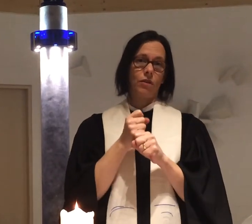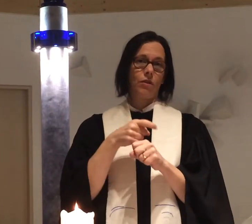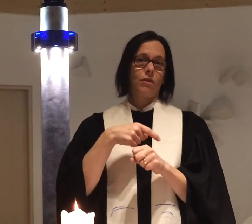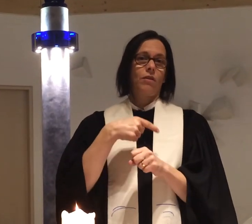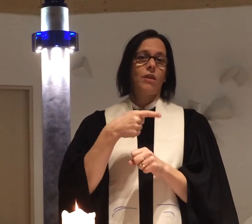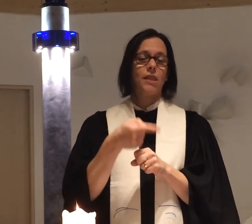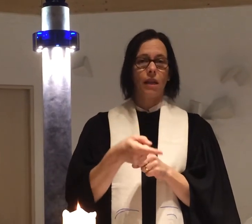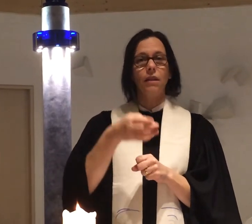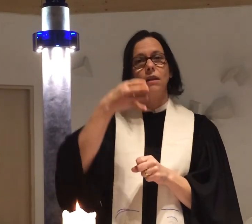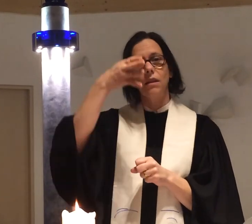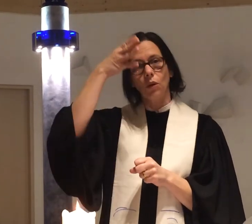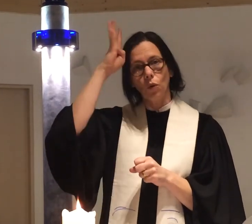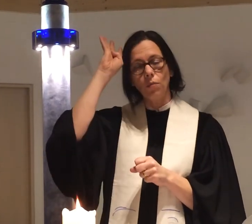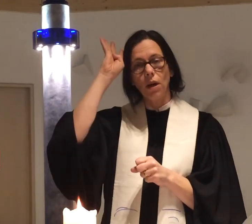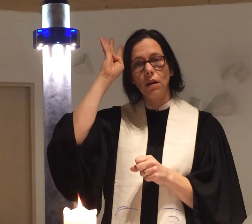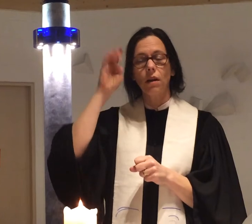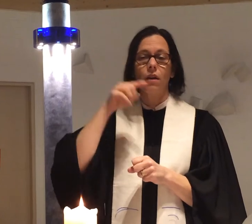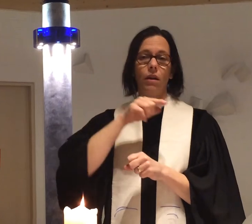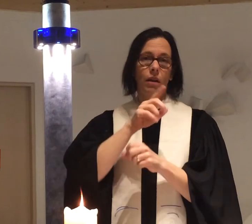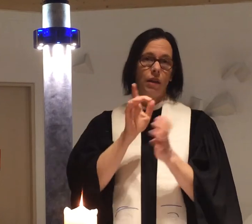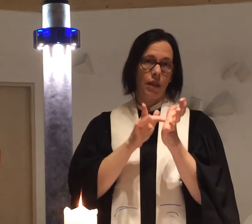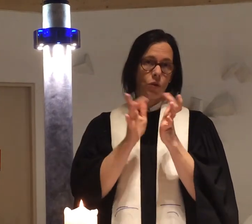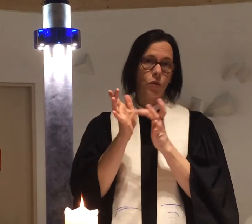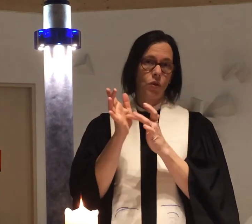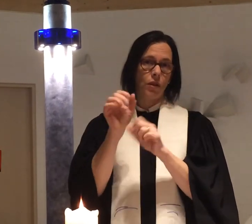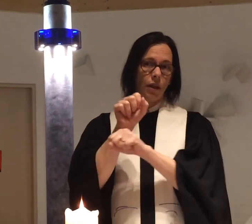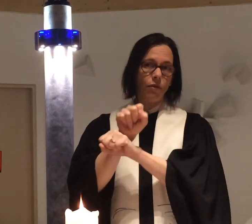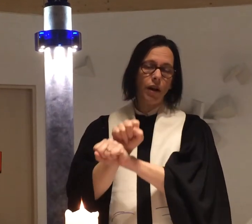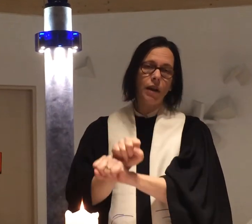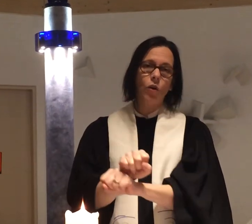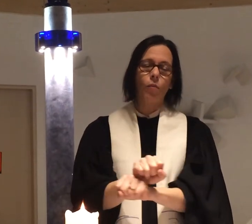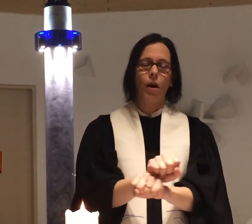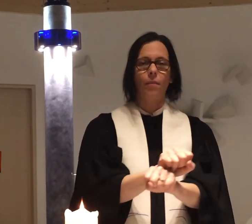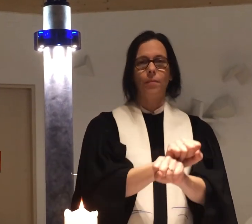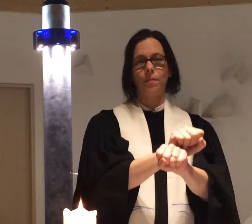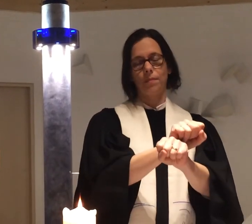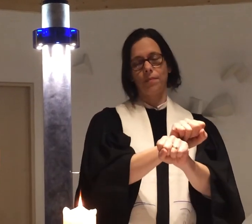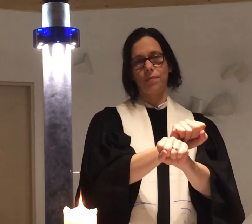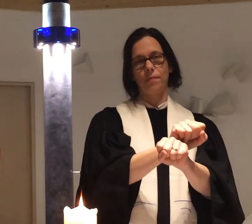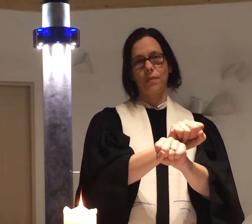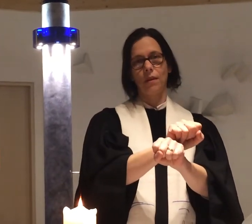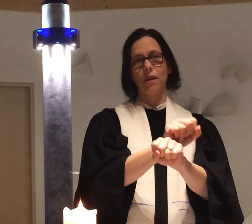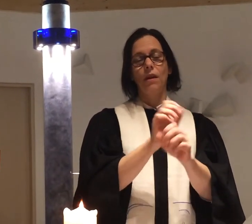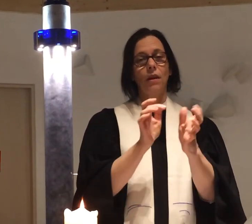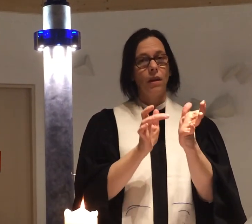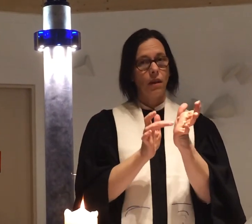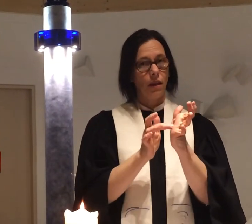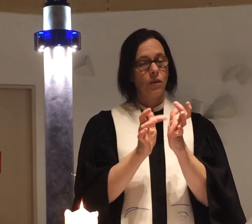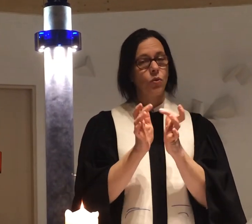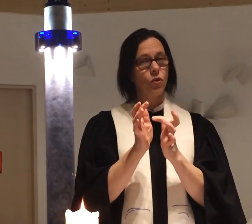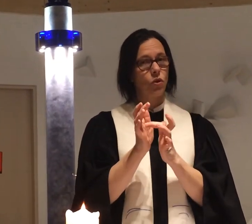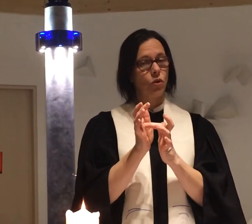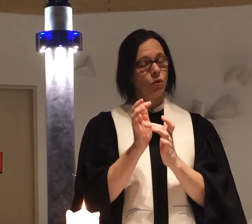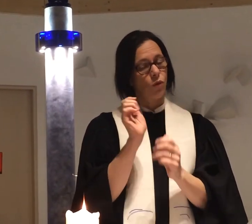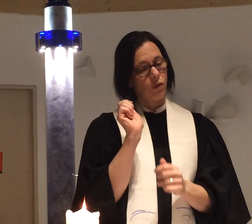dass dann die Römer Jesus gefangen genommen haben. Jesus wurde